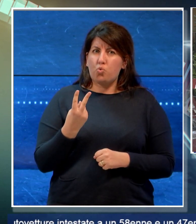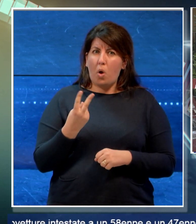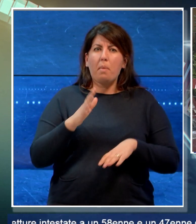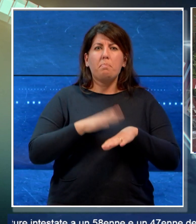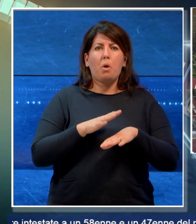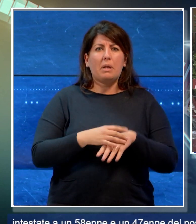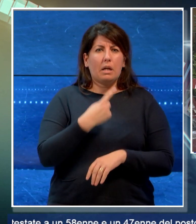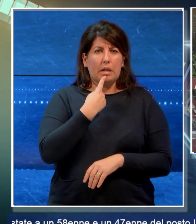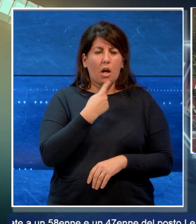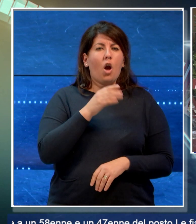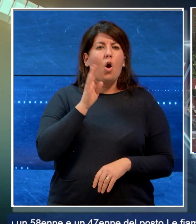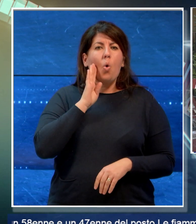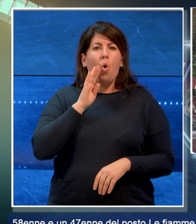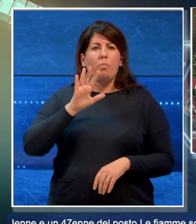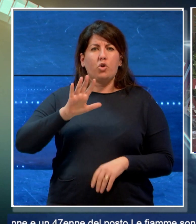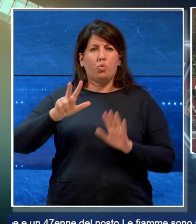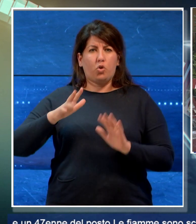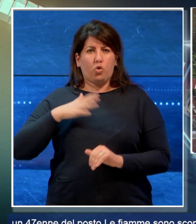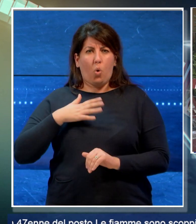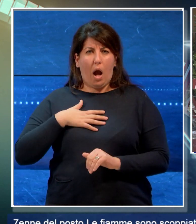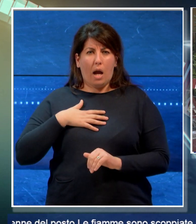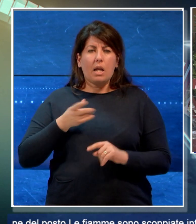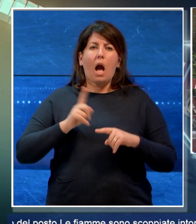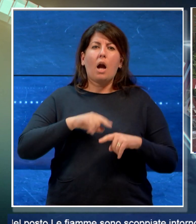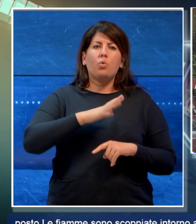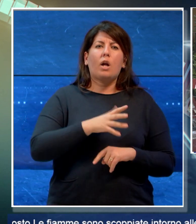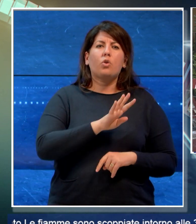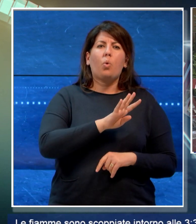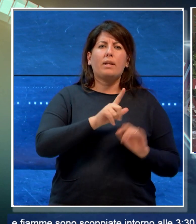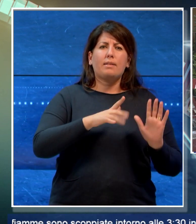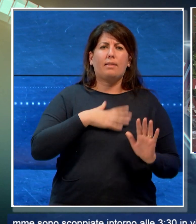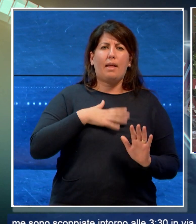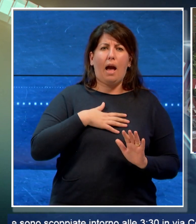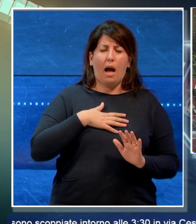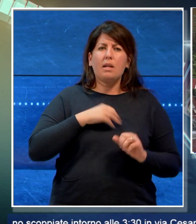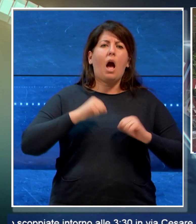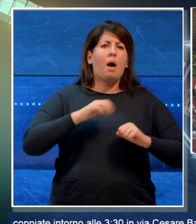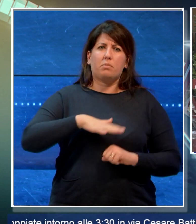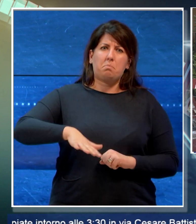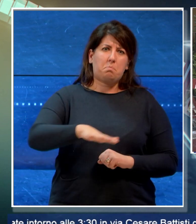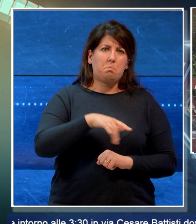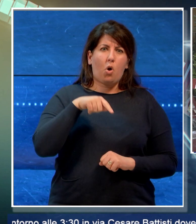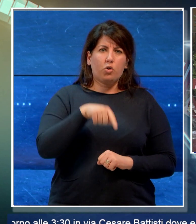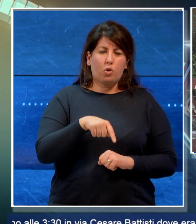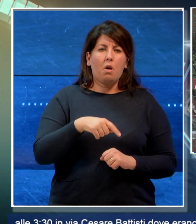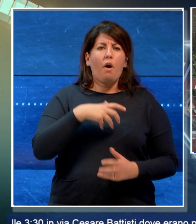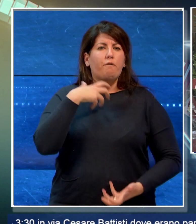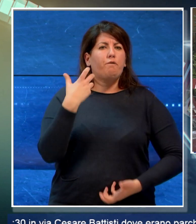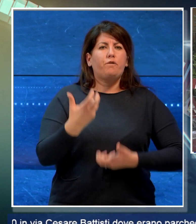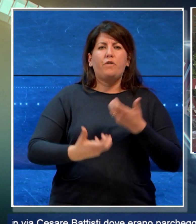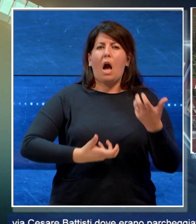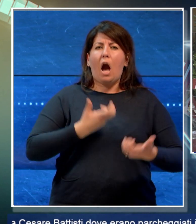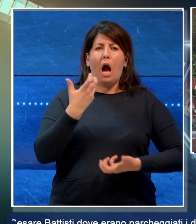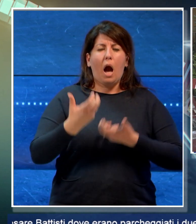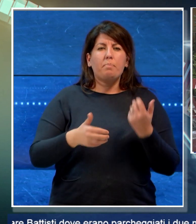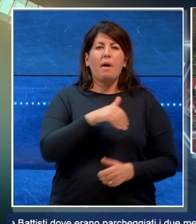58enne e a un 47enne del posto. Le fiamme sono scoppiate in via